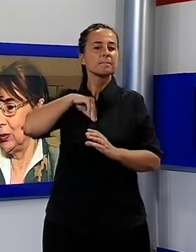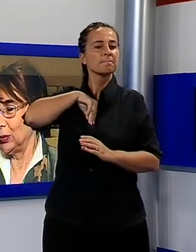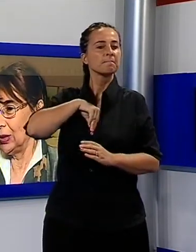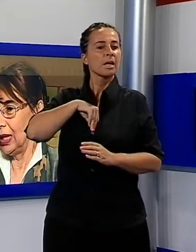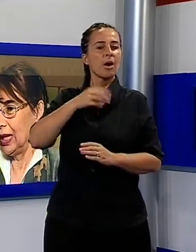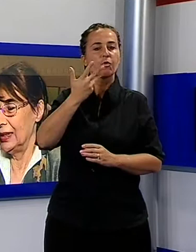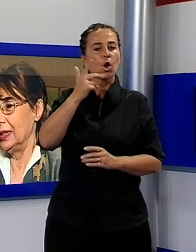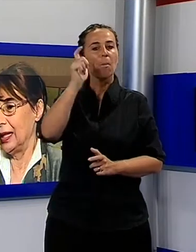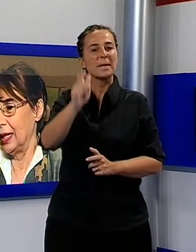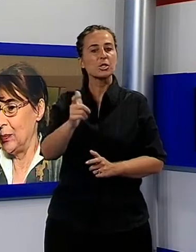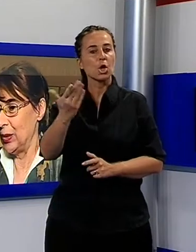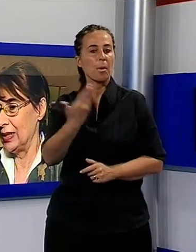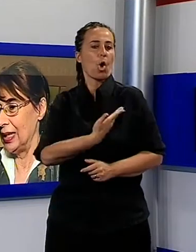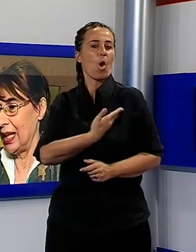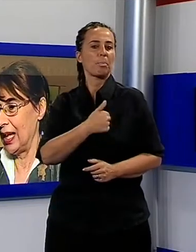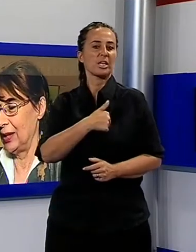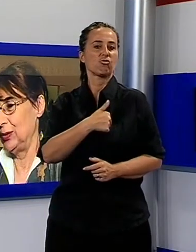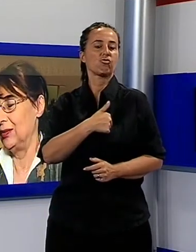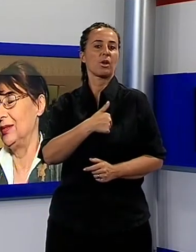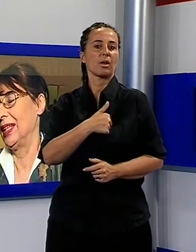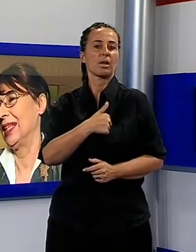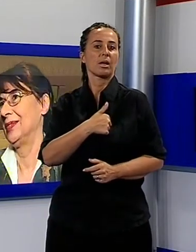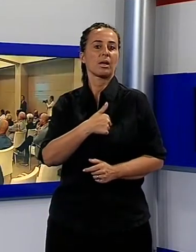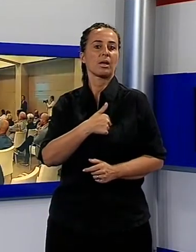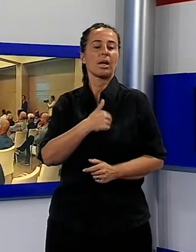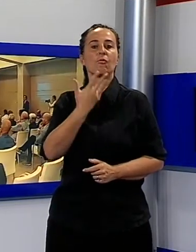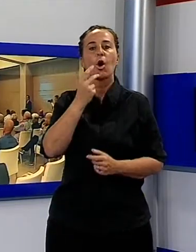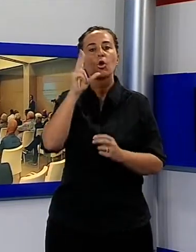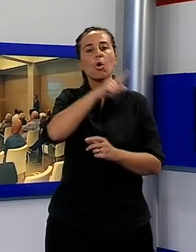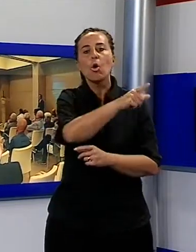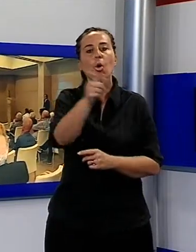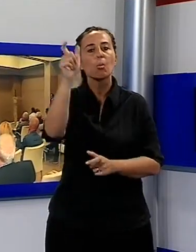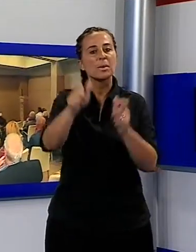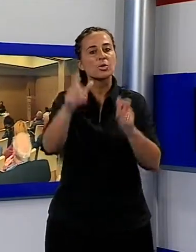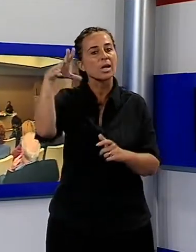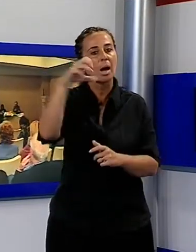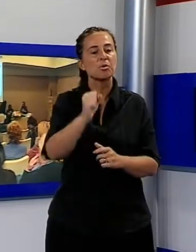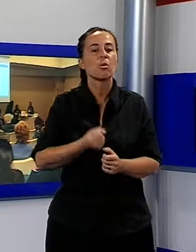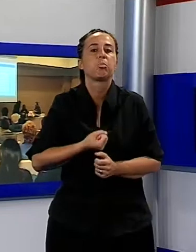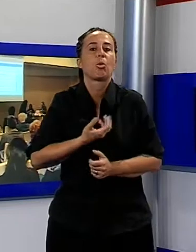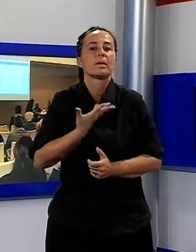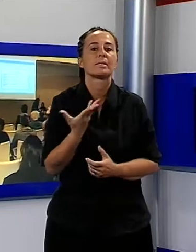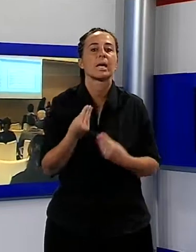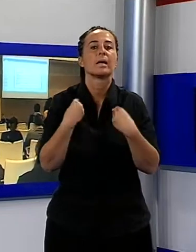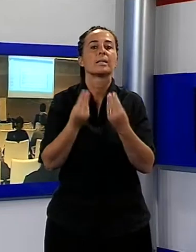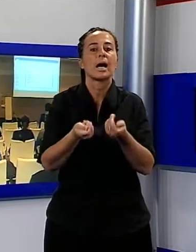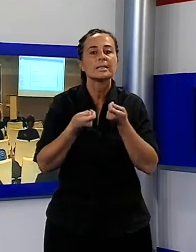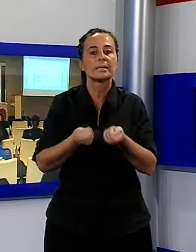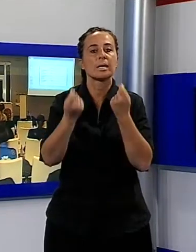tutti e sentire che la poesia aiuta a vivere. Una serata intensa di emozioni, quella andata in scena sabato all'Uno Hotel di Lido